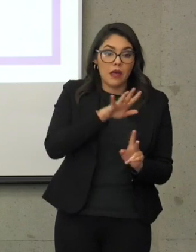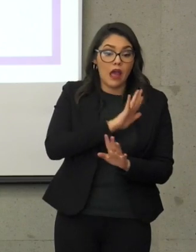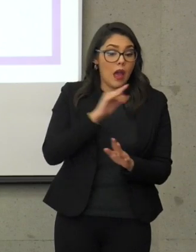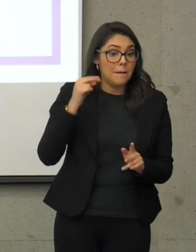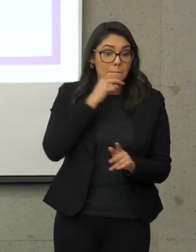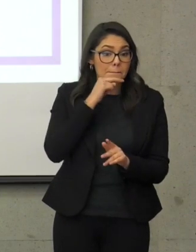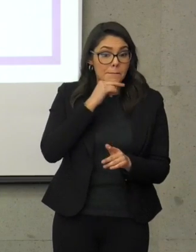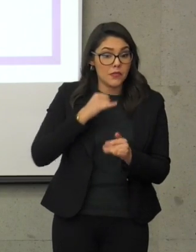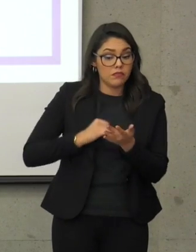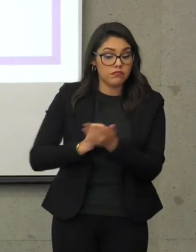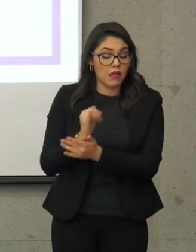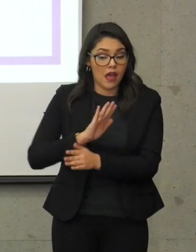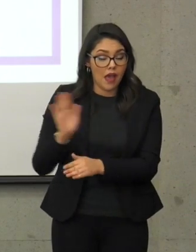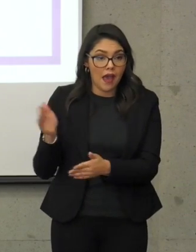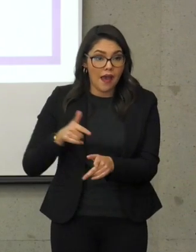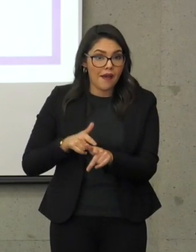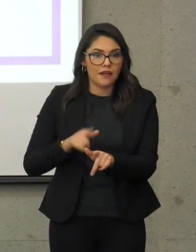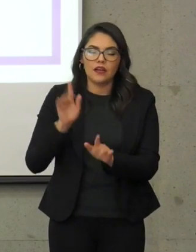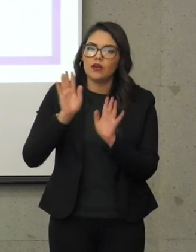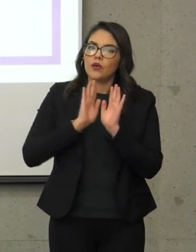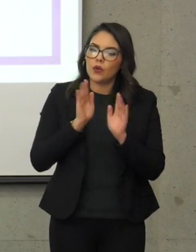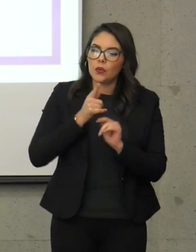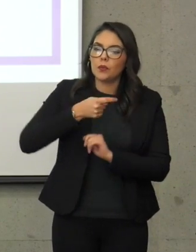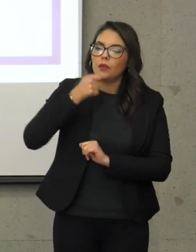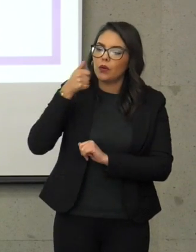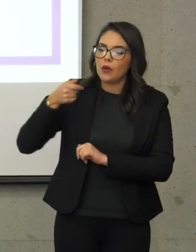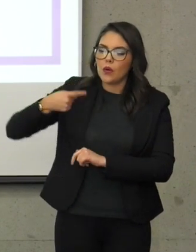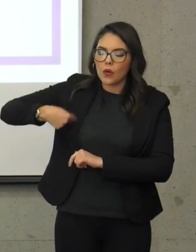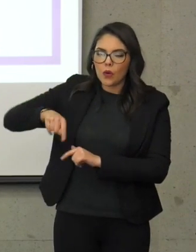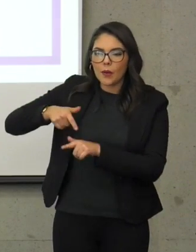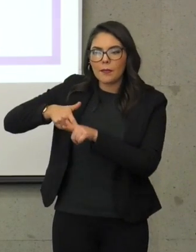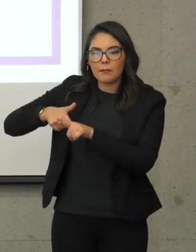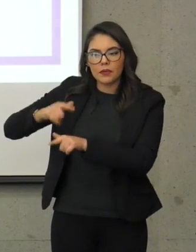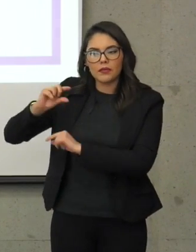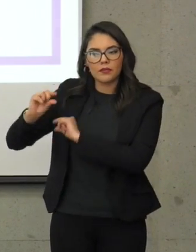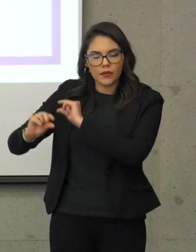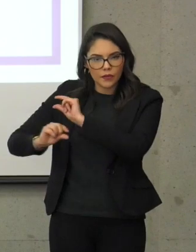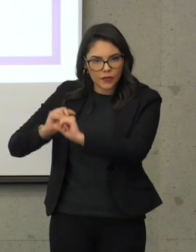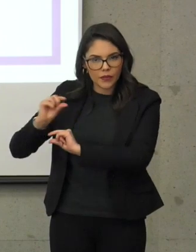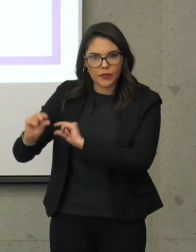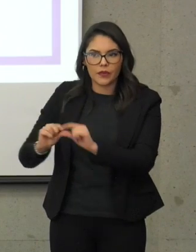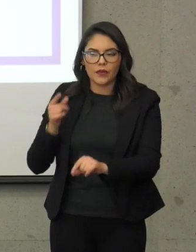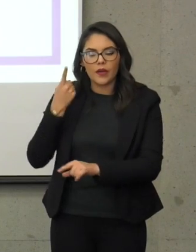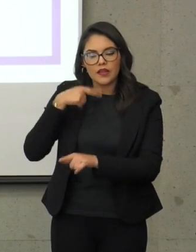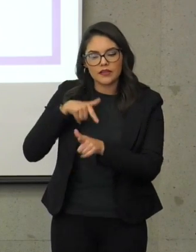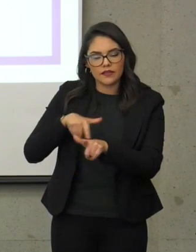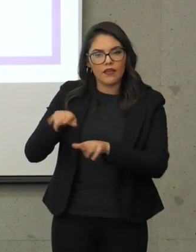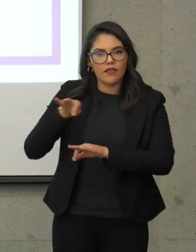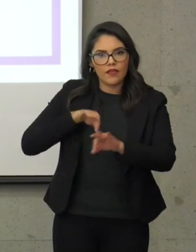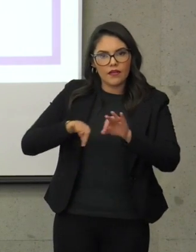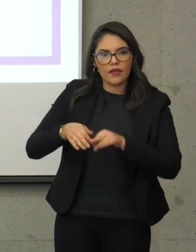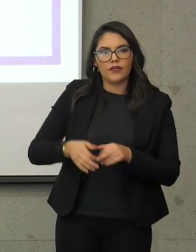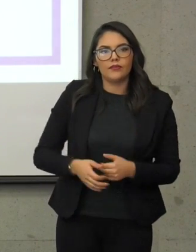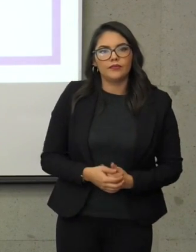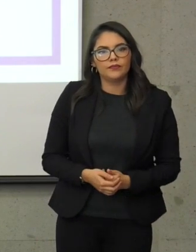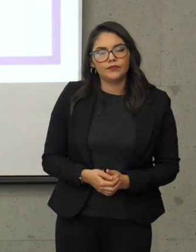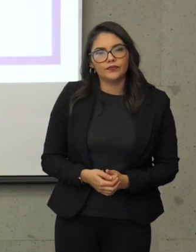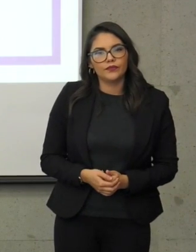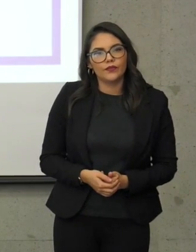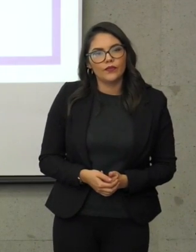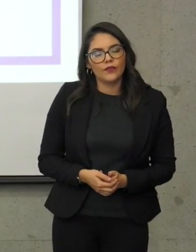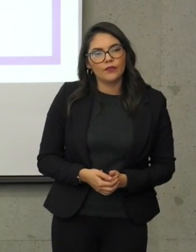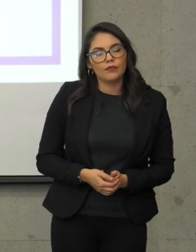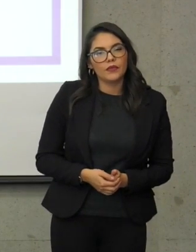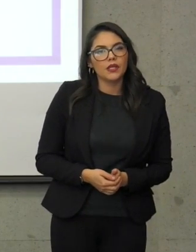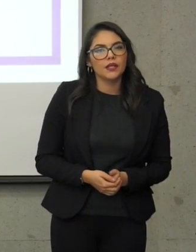con estos que estamos empezando a firmar, digamos, en esta administración. Lo que sí es que los